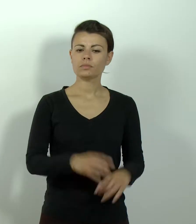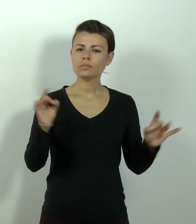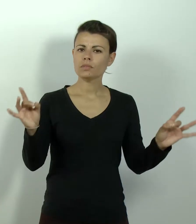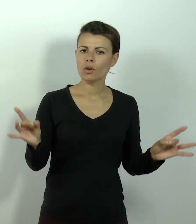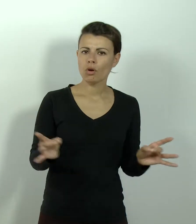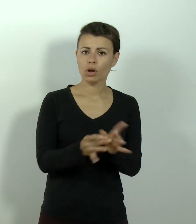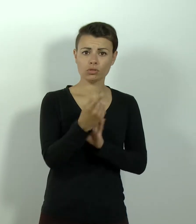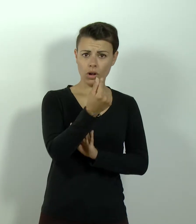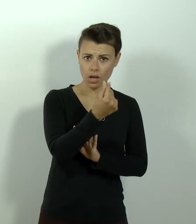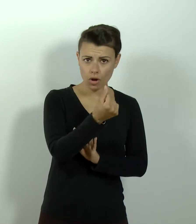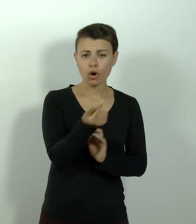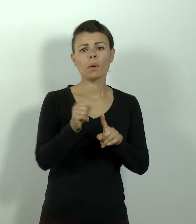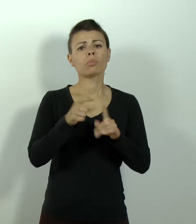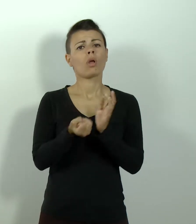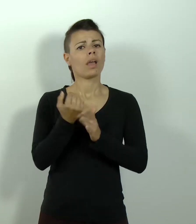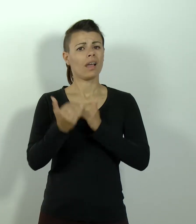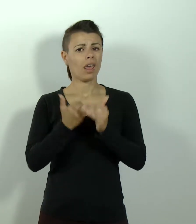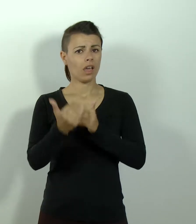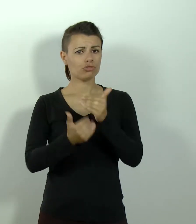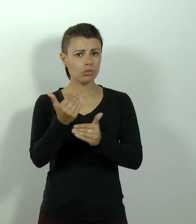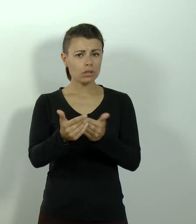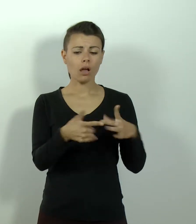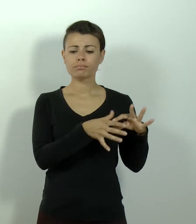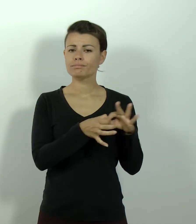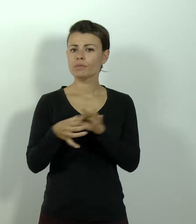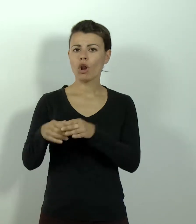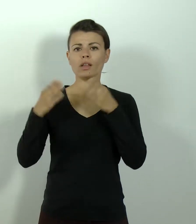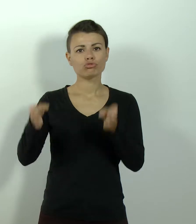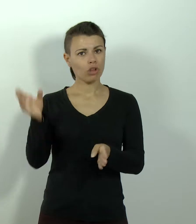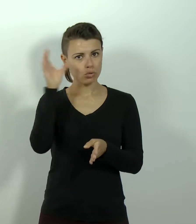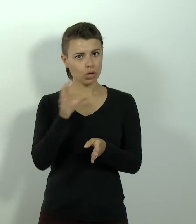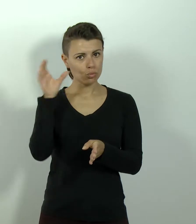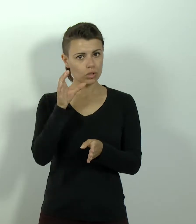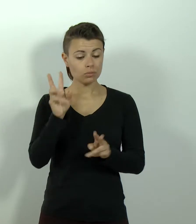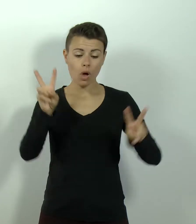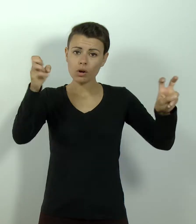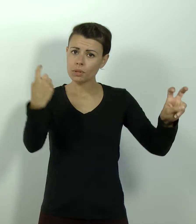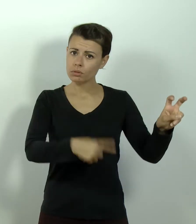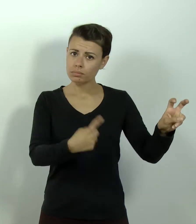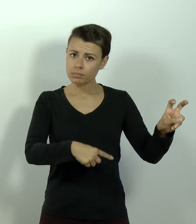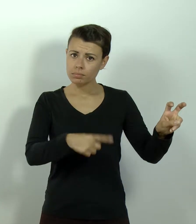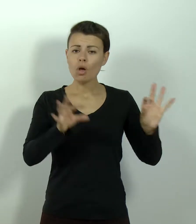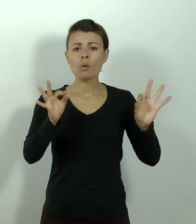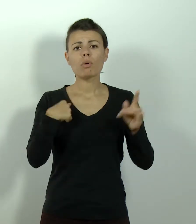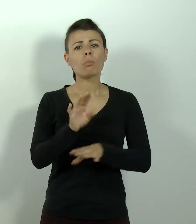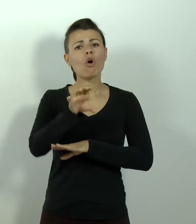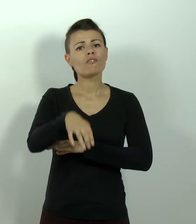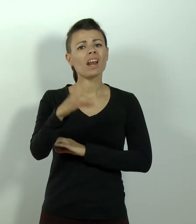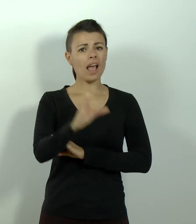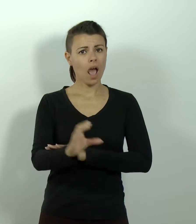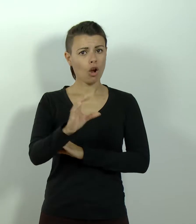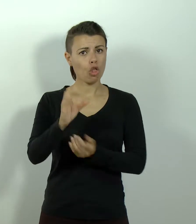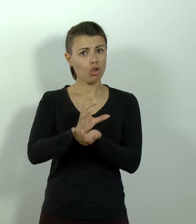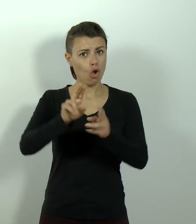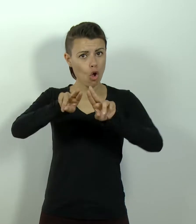Le opportunità economiche di crescita che ruotano attorno al settore del turismo, se ne ha parlato a Villa